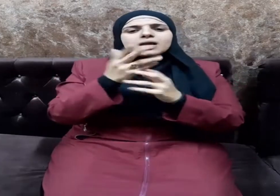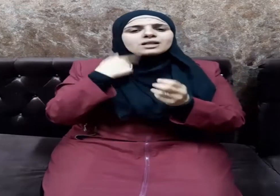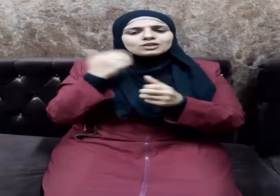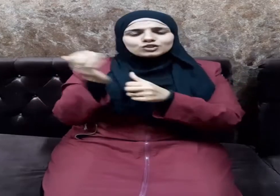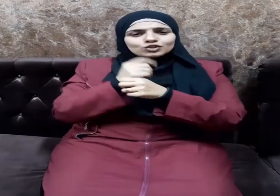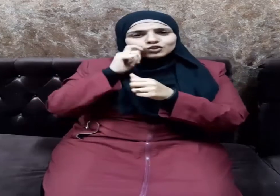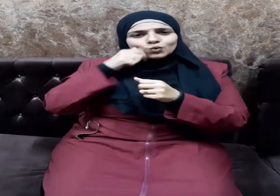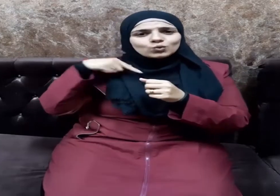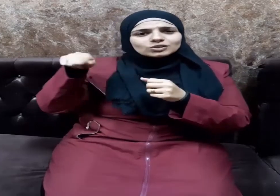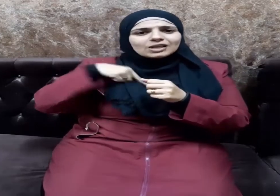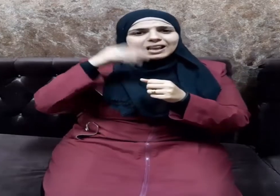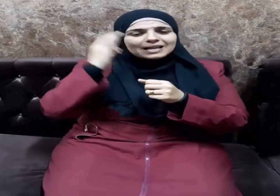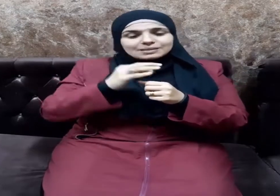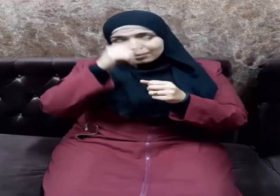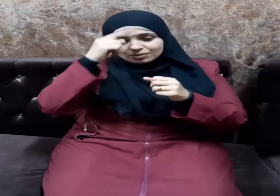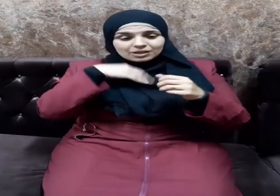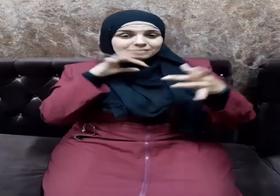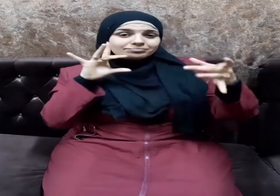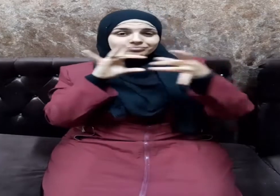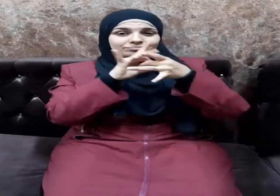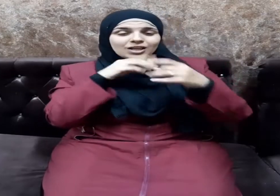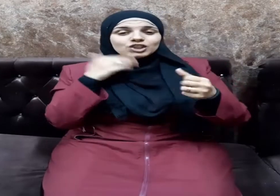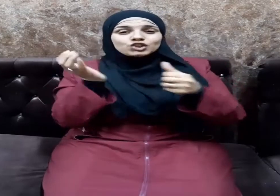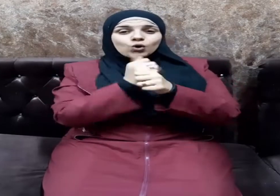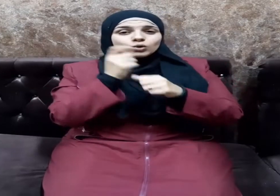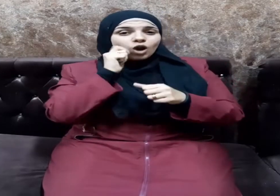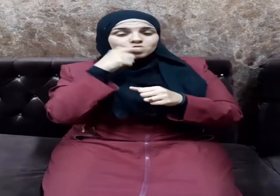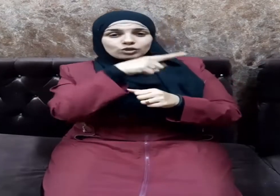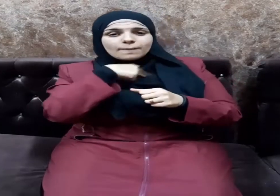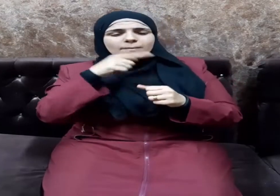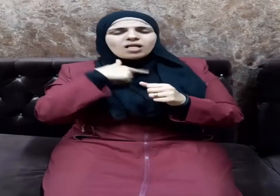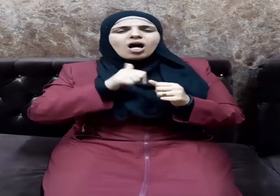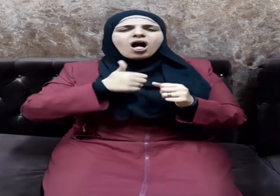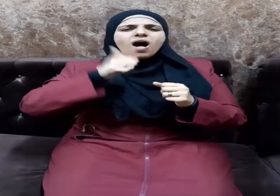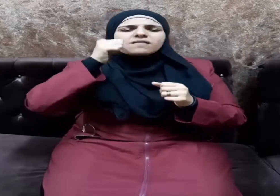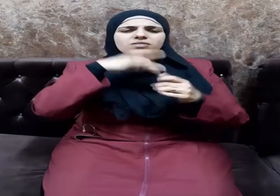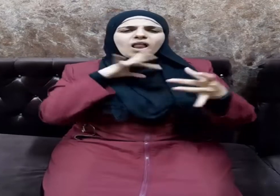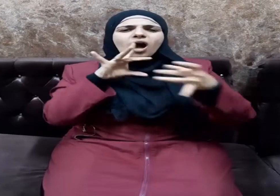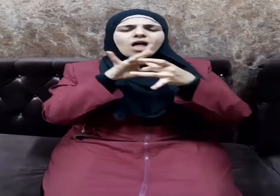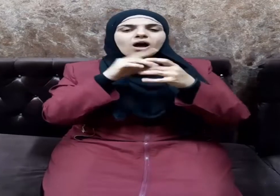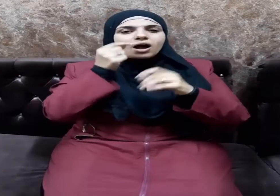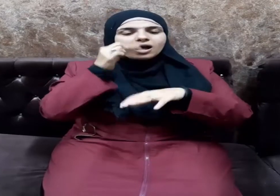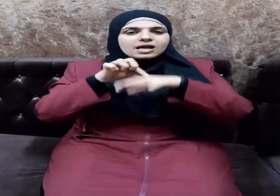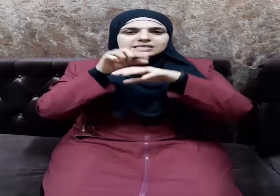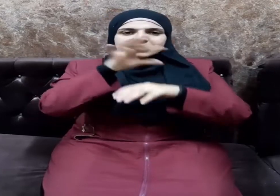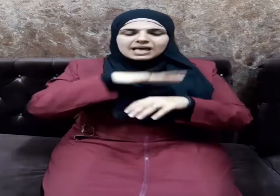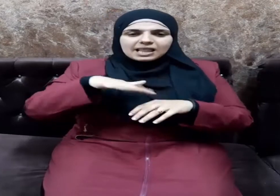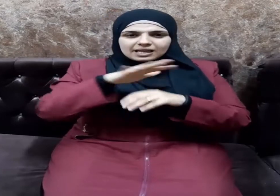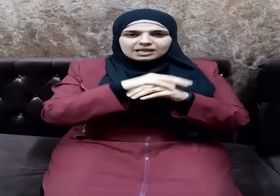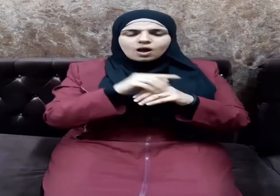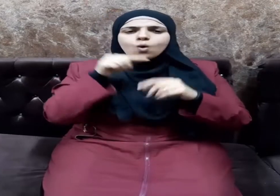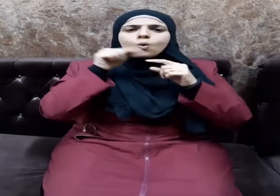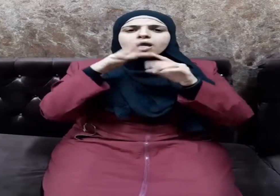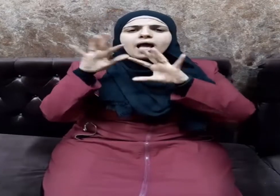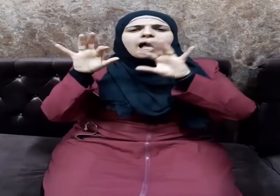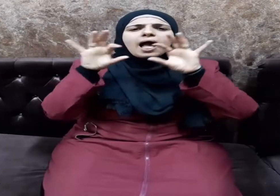فالعلاقة الزوجية من أثمى العلاقات الإنسانية وهي آية من